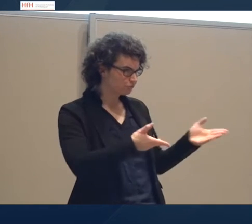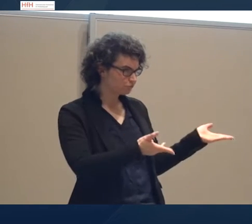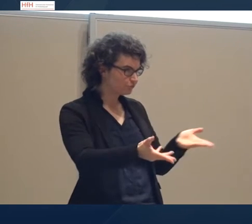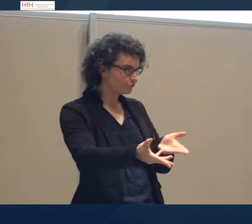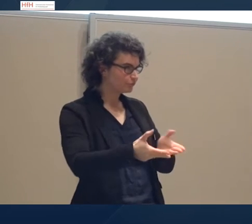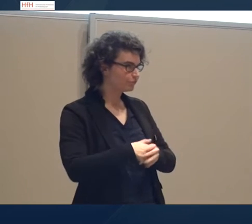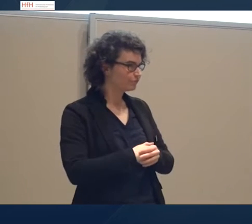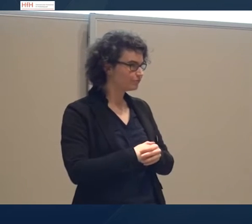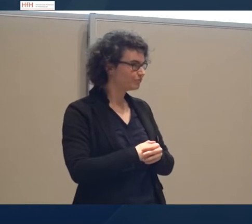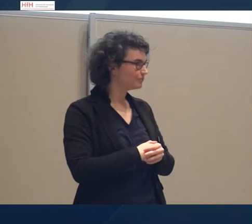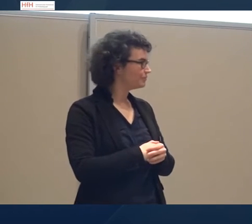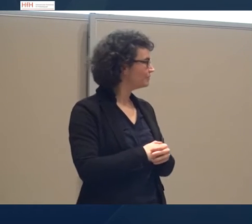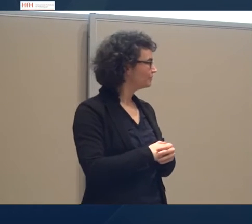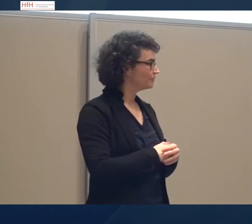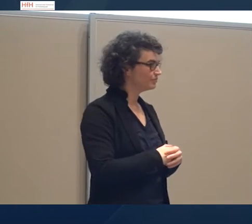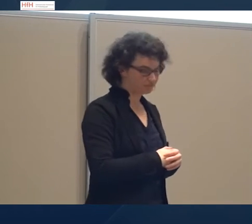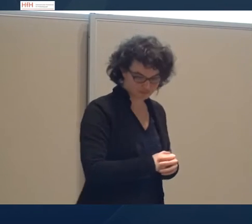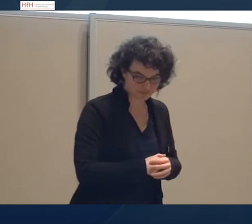leichter geht.